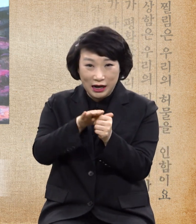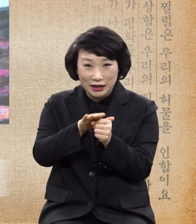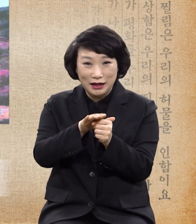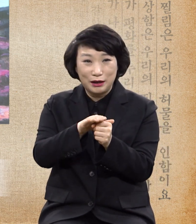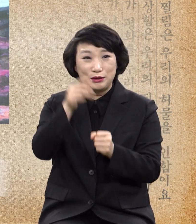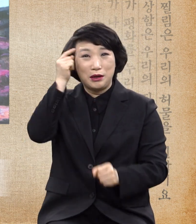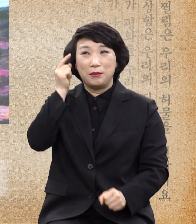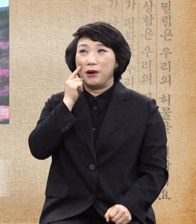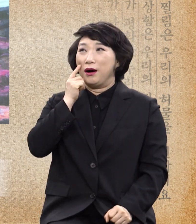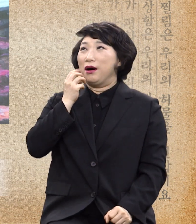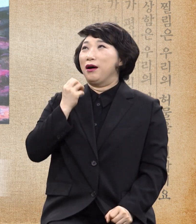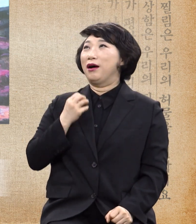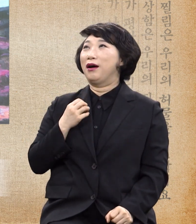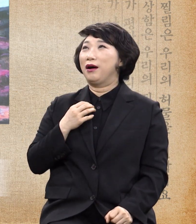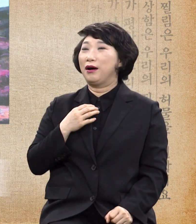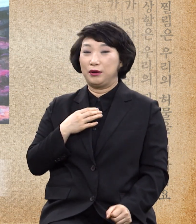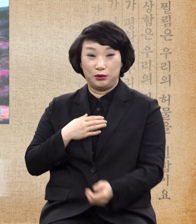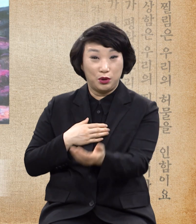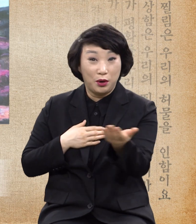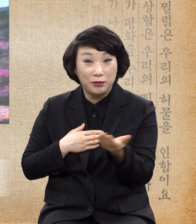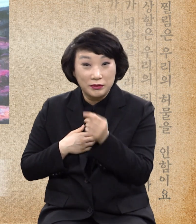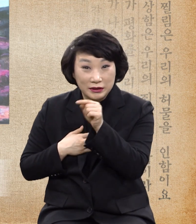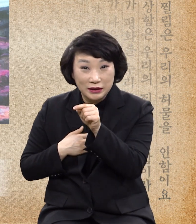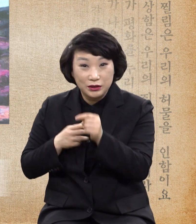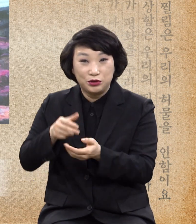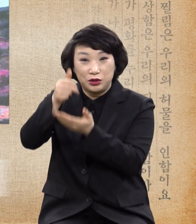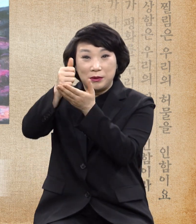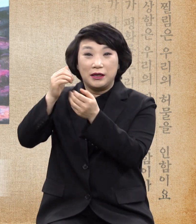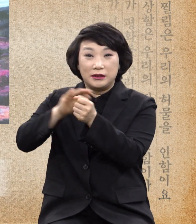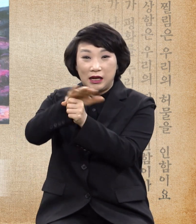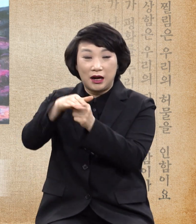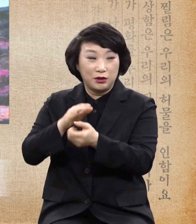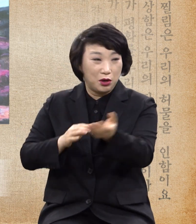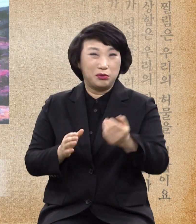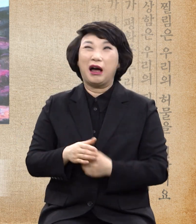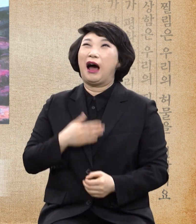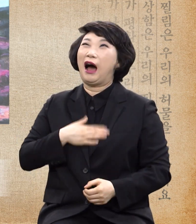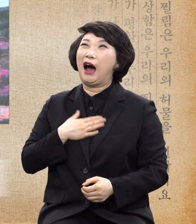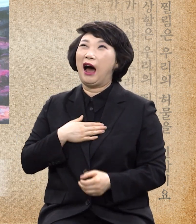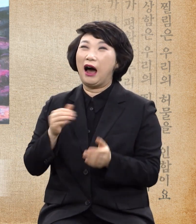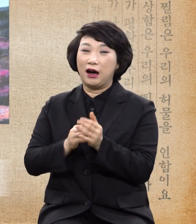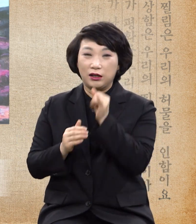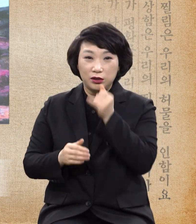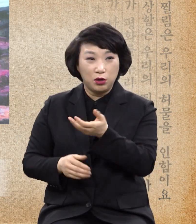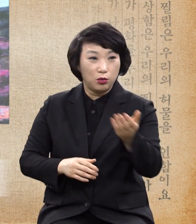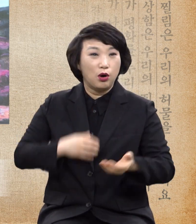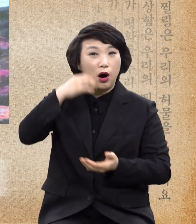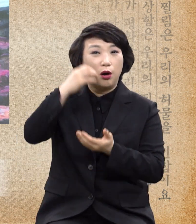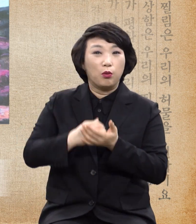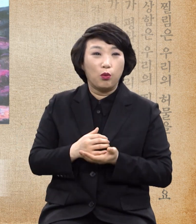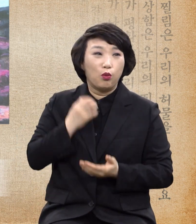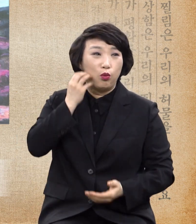여러분들은 이 사랑을 말로만 말하지 별로 감동이 없는 것 같아 진짜